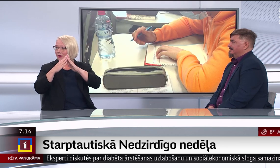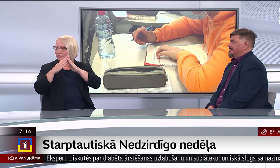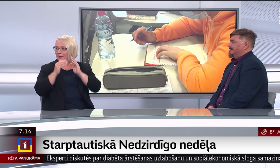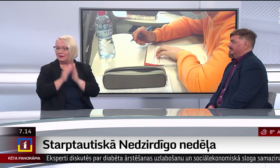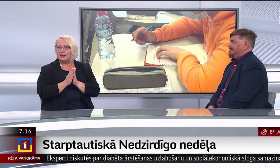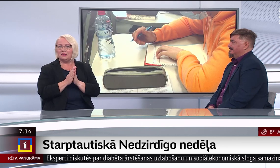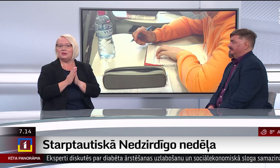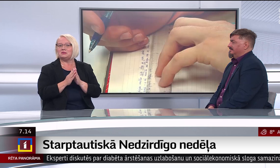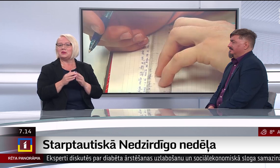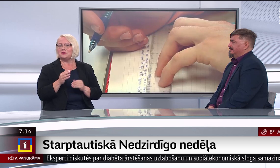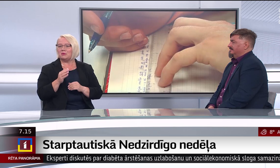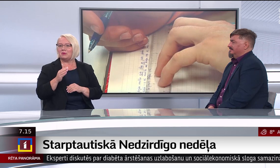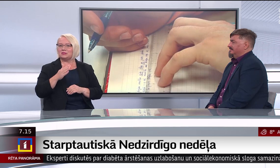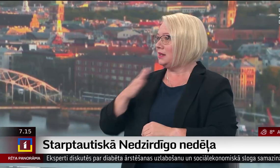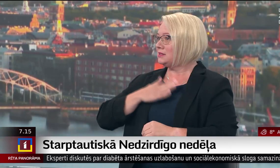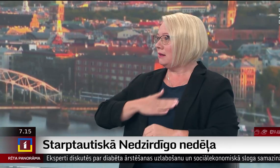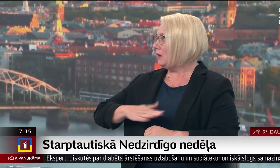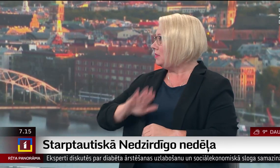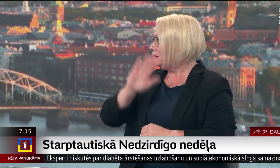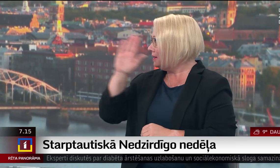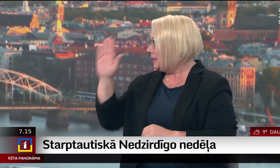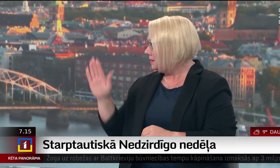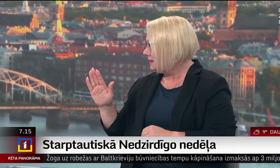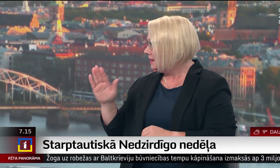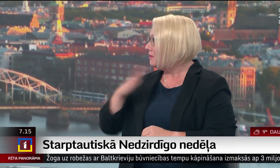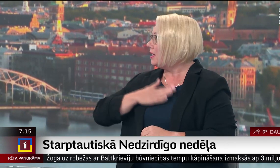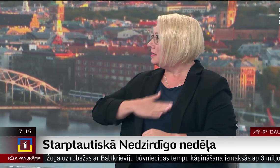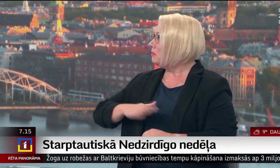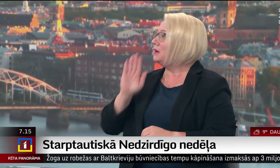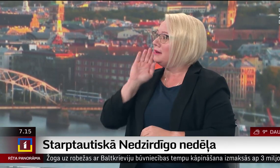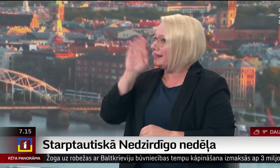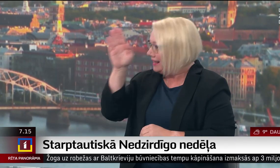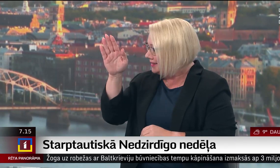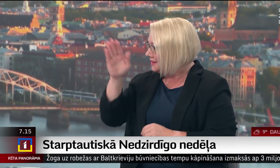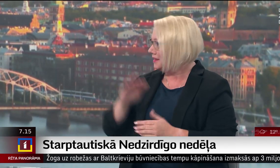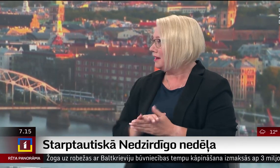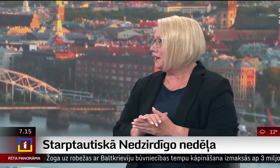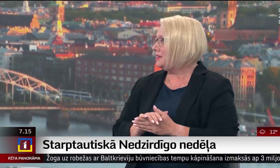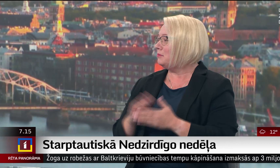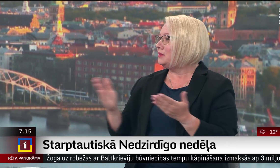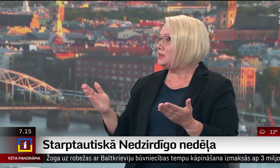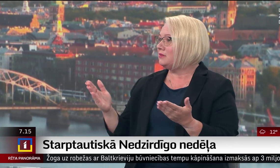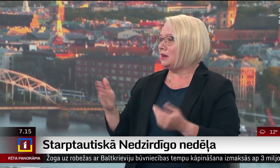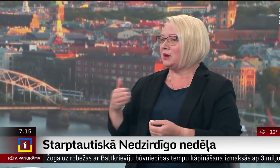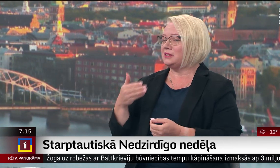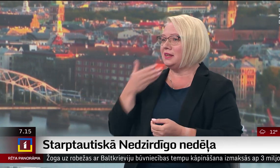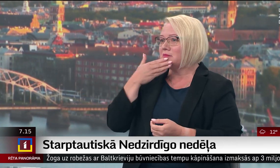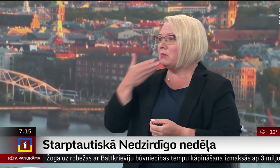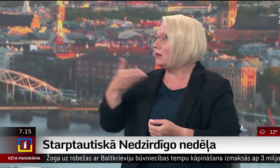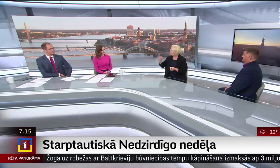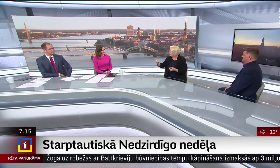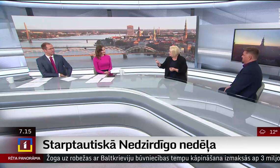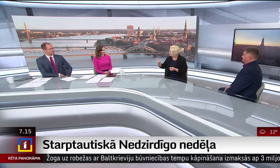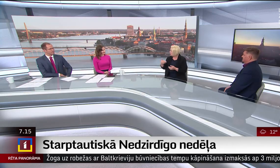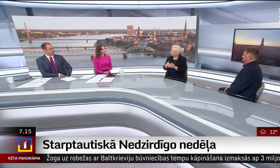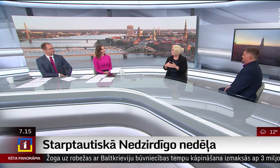ir māja. Visi mēs varam iemācīties labdien vai labrīt. Tāpat visi var iemācīties